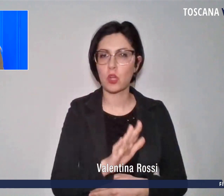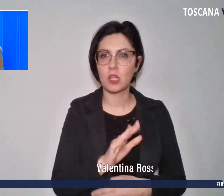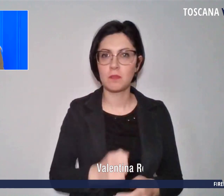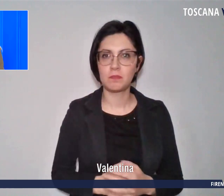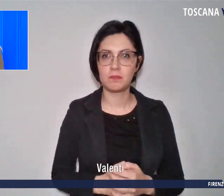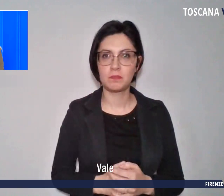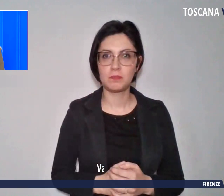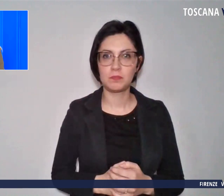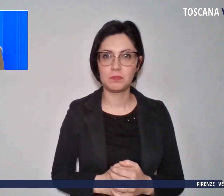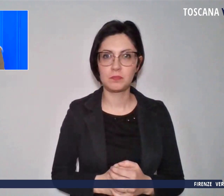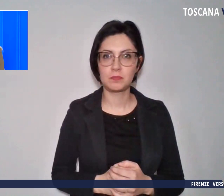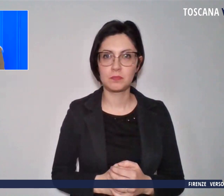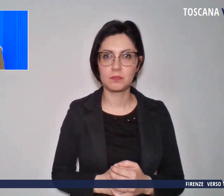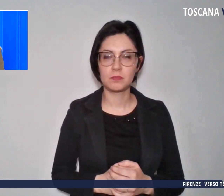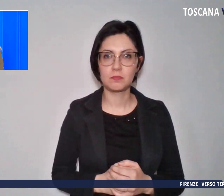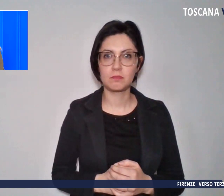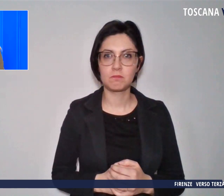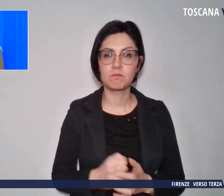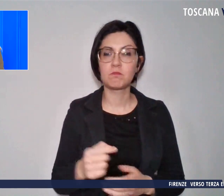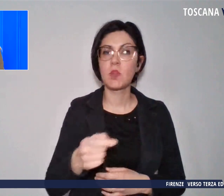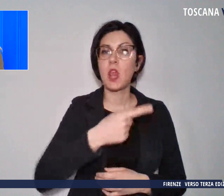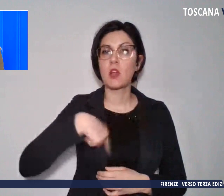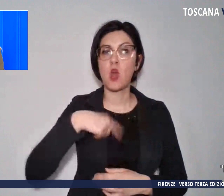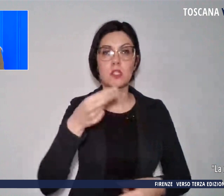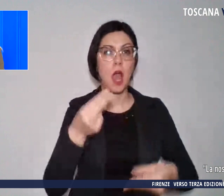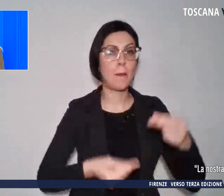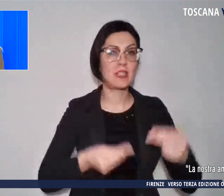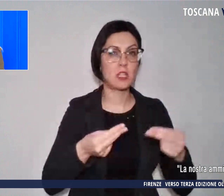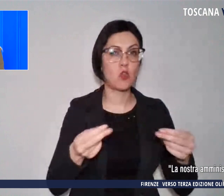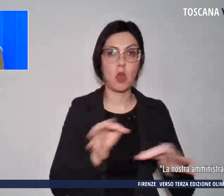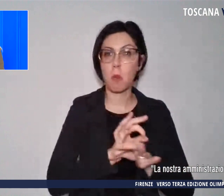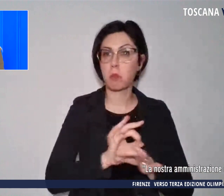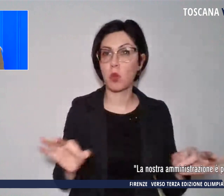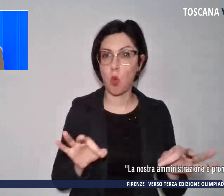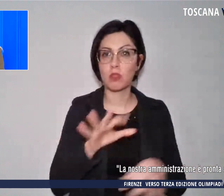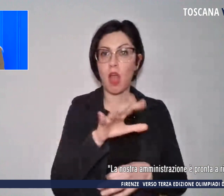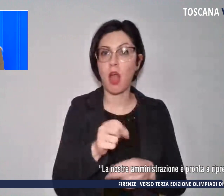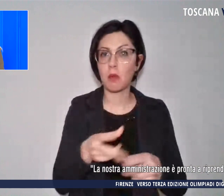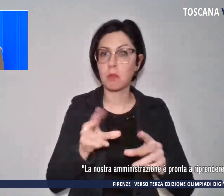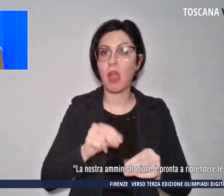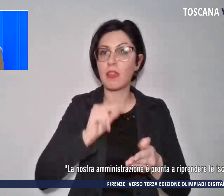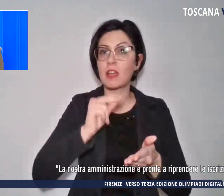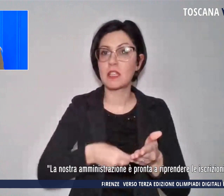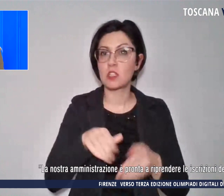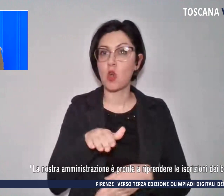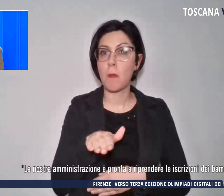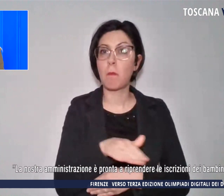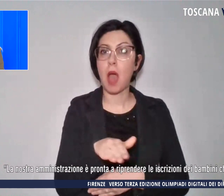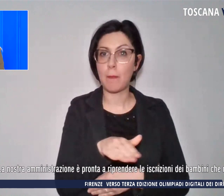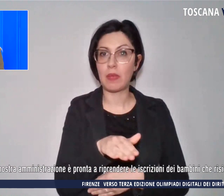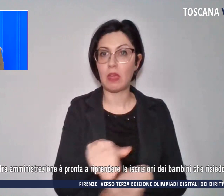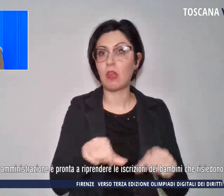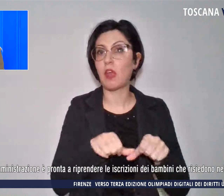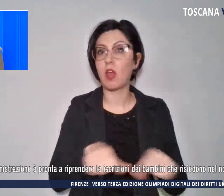La nostra amministrazione è pronta a riprendere le iscrizioni dei bambini che risiedono nel